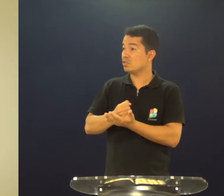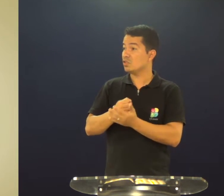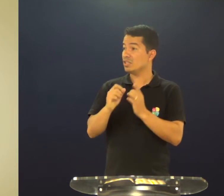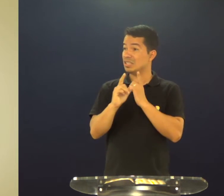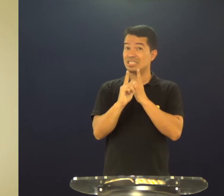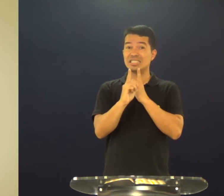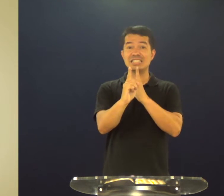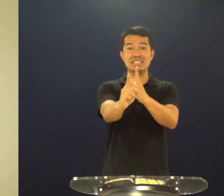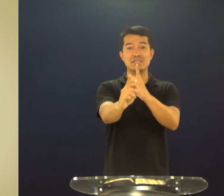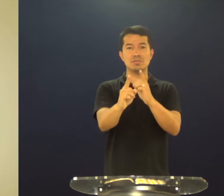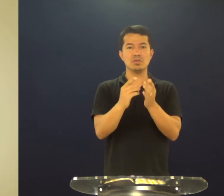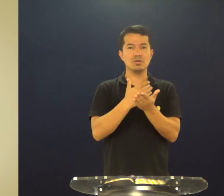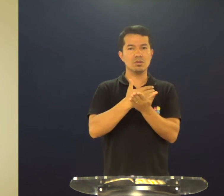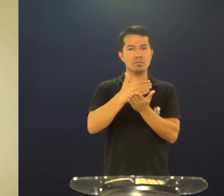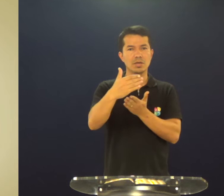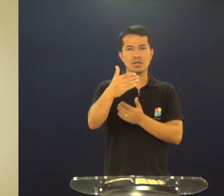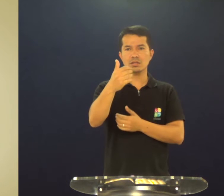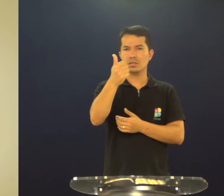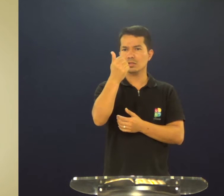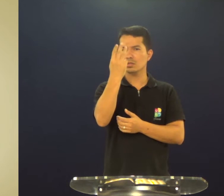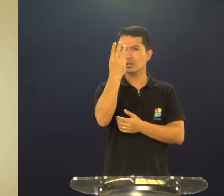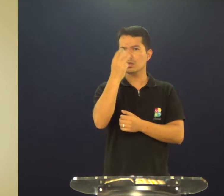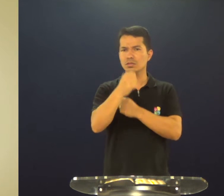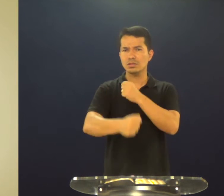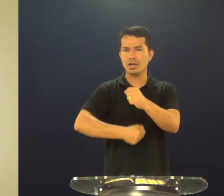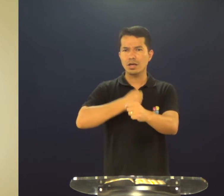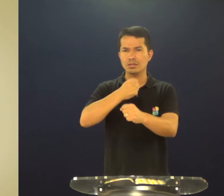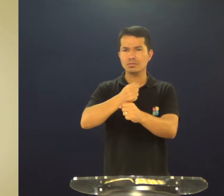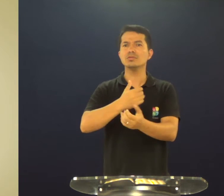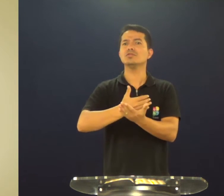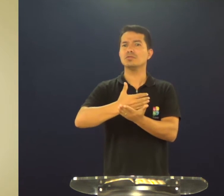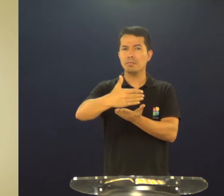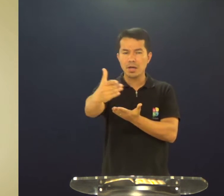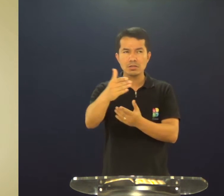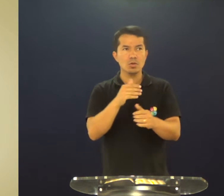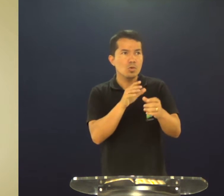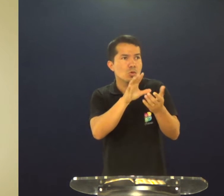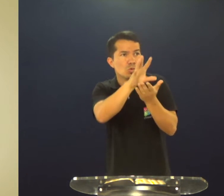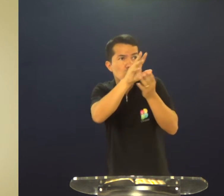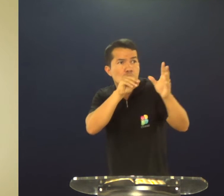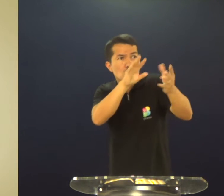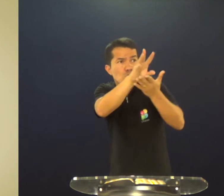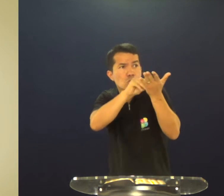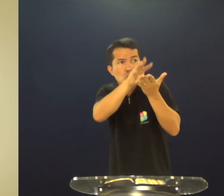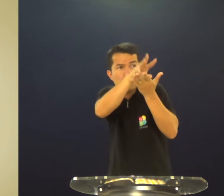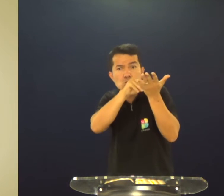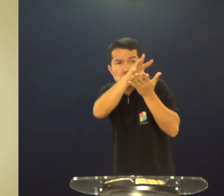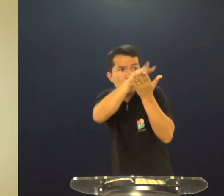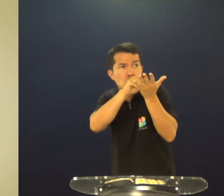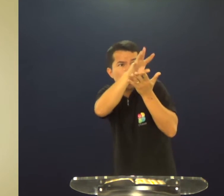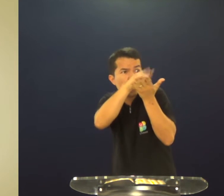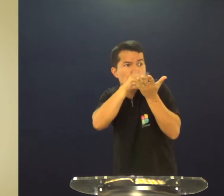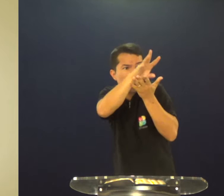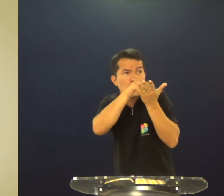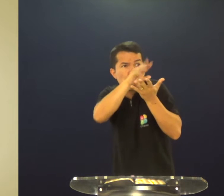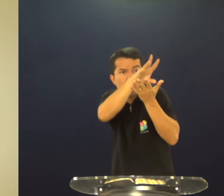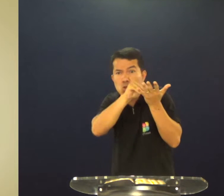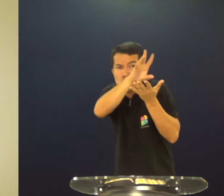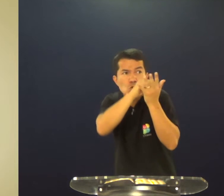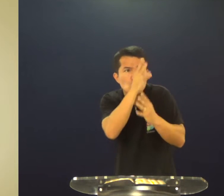discípulo, ele começava por volta dos 13 anos, ele era